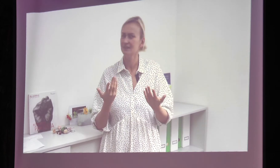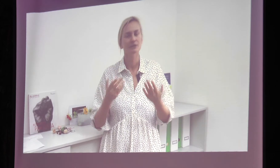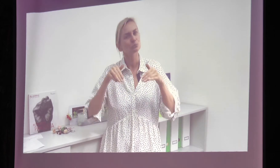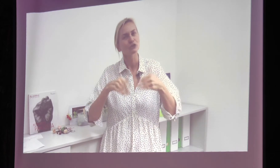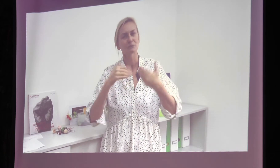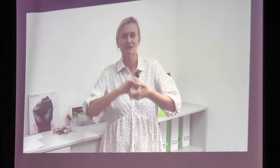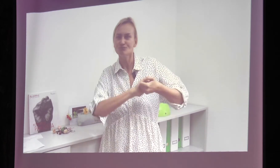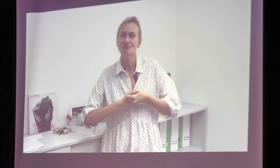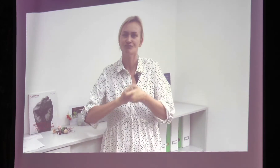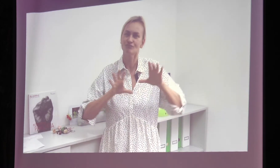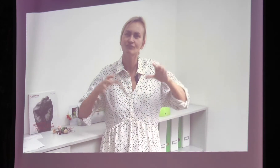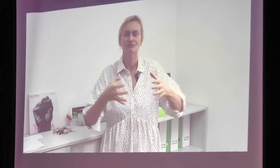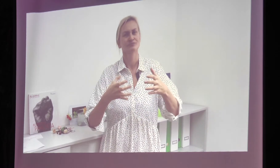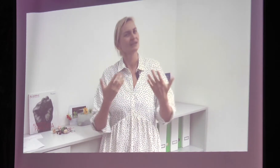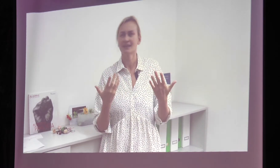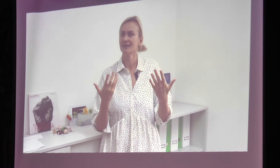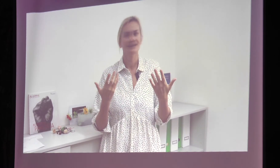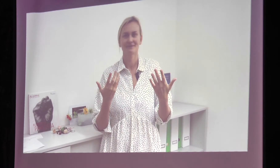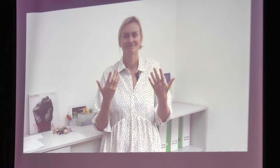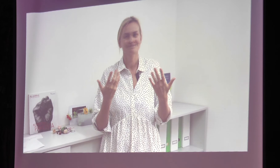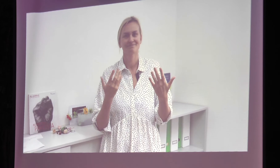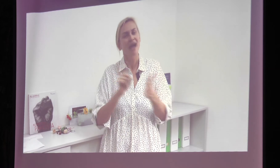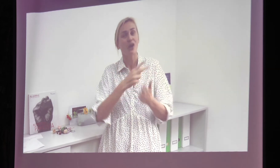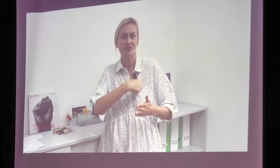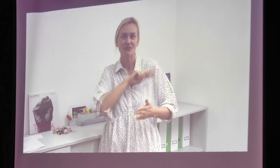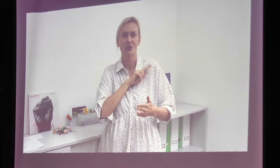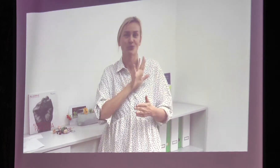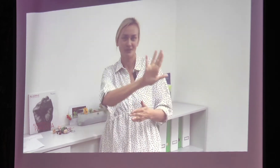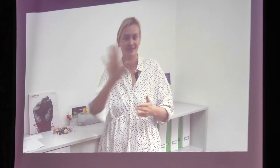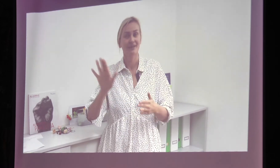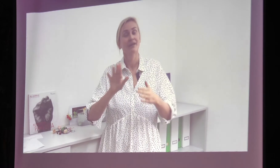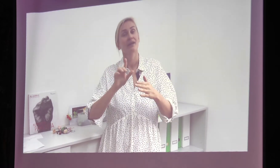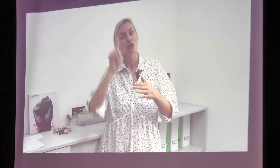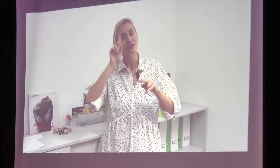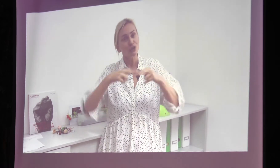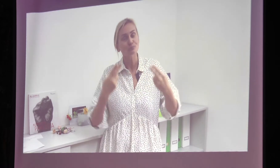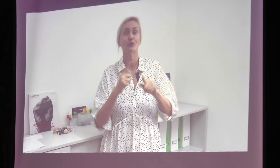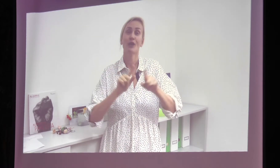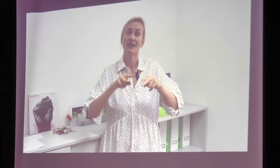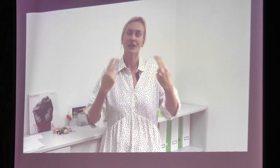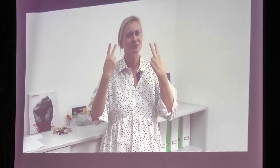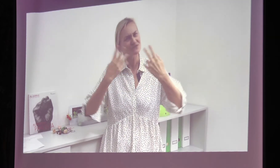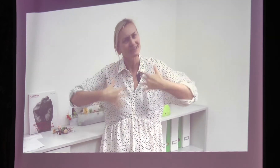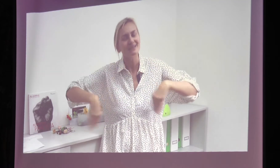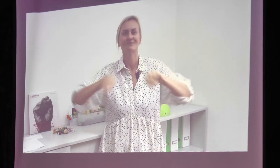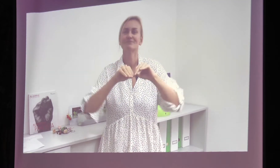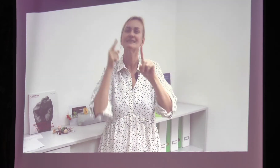ähnliche Dinge. Dass wir eben alle zusammenhalten und Verantwortung zeigen